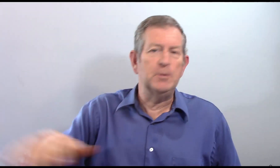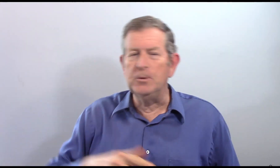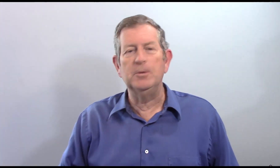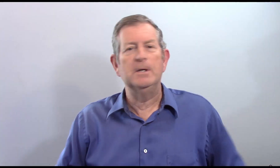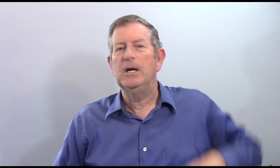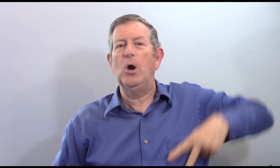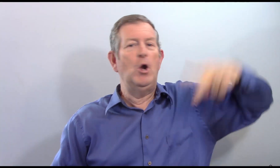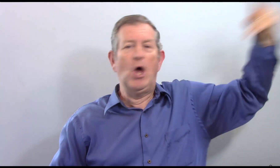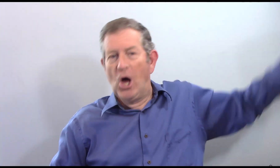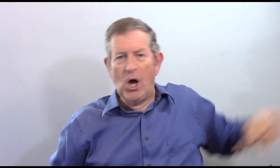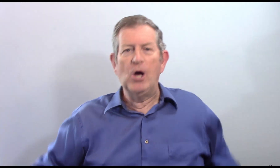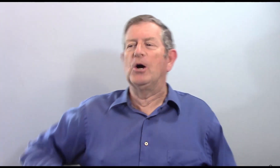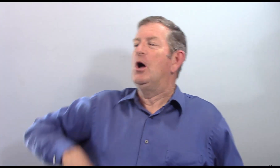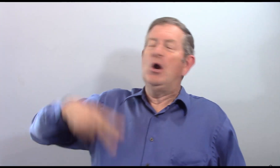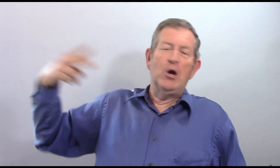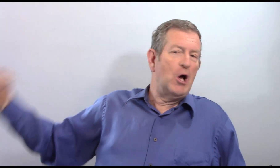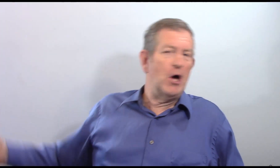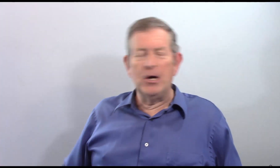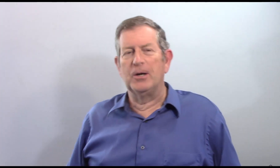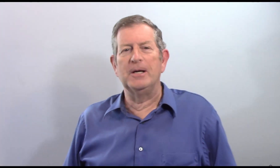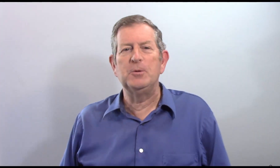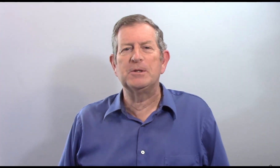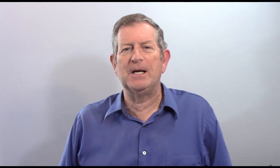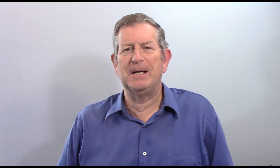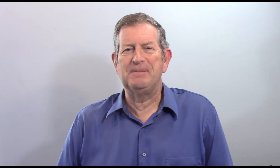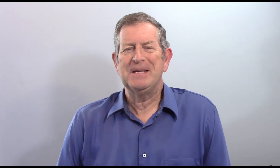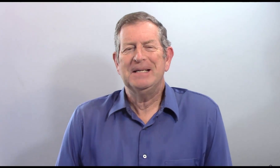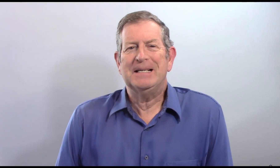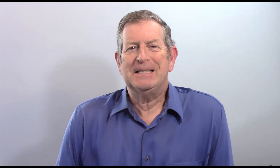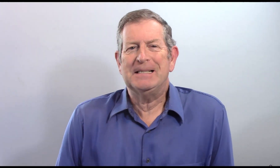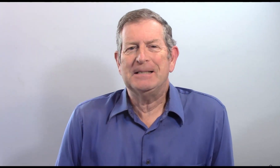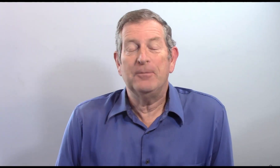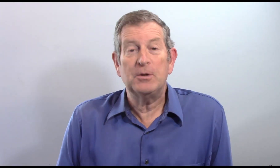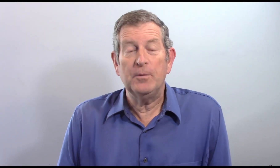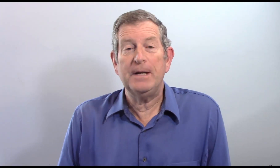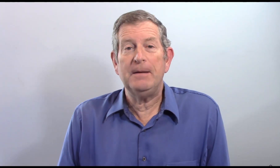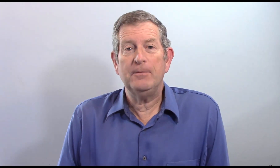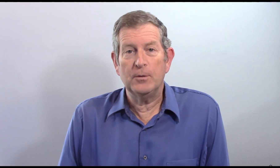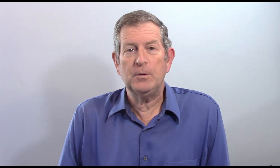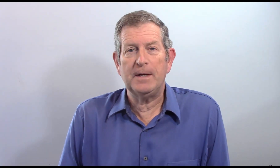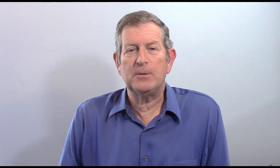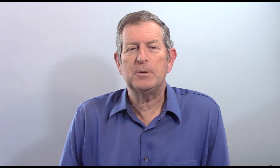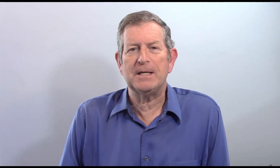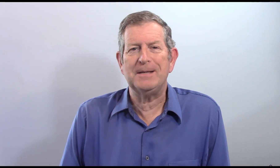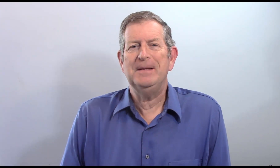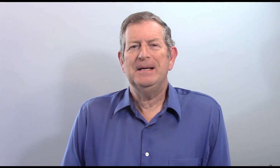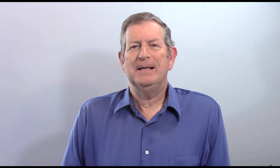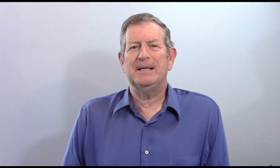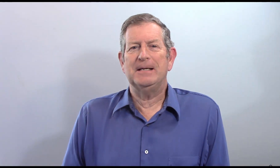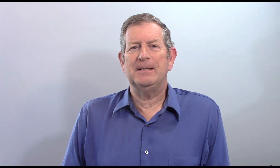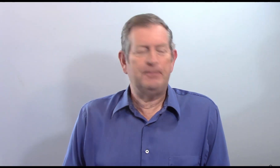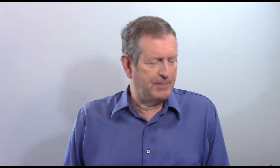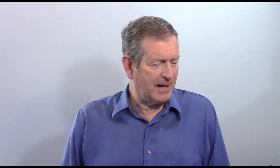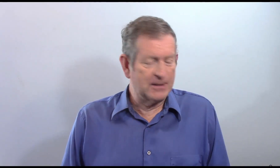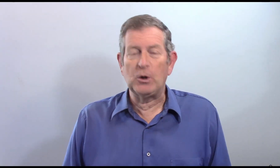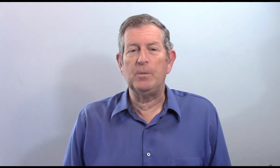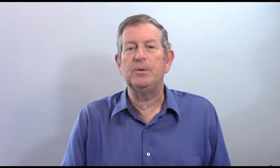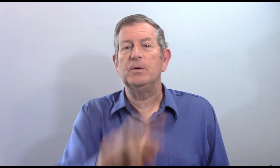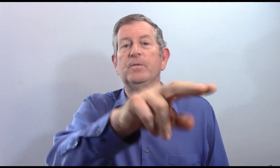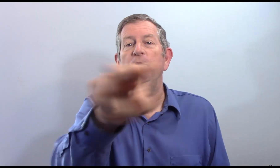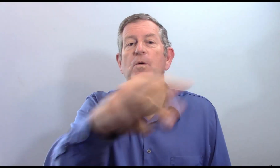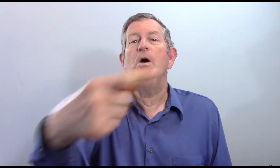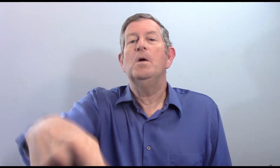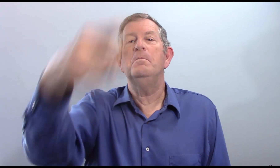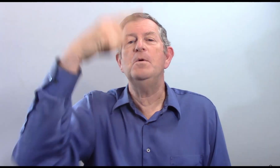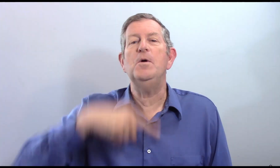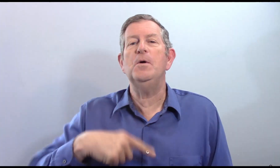nous, leur, leur et tout ça, vous vous souvenez de tout ça ? Par exemple,